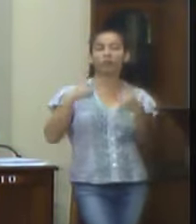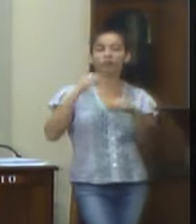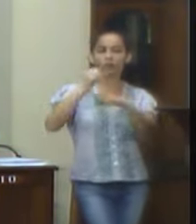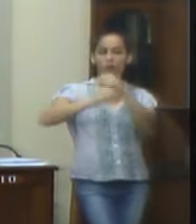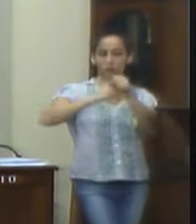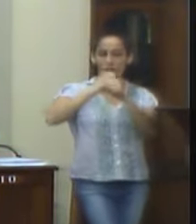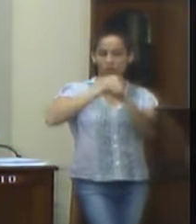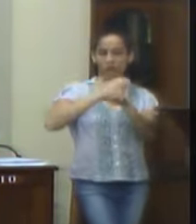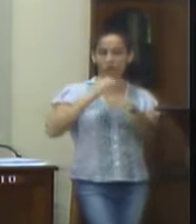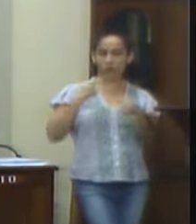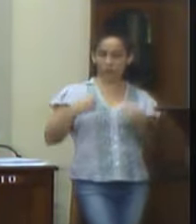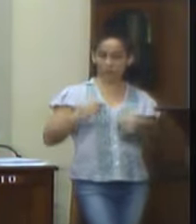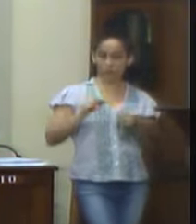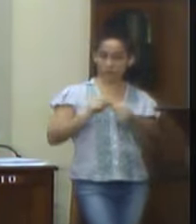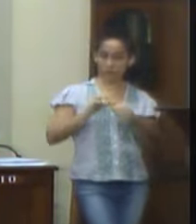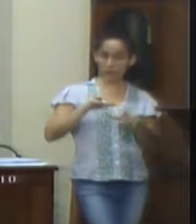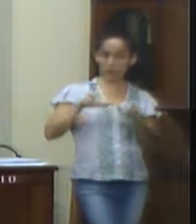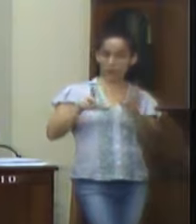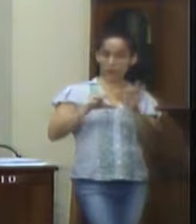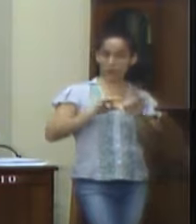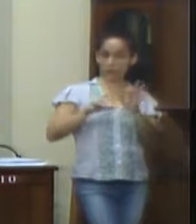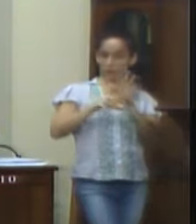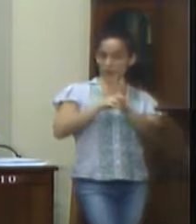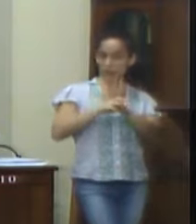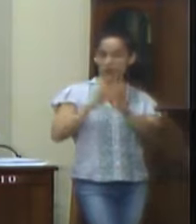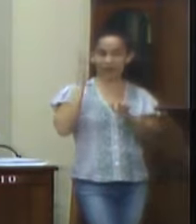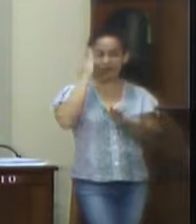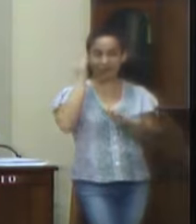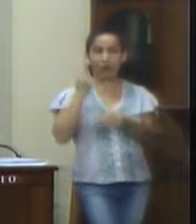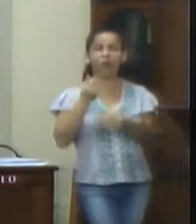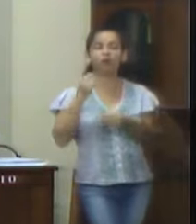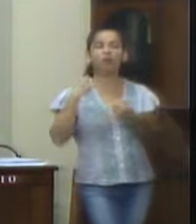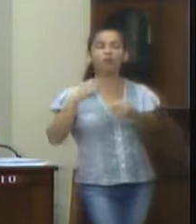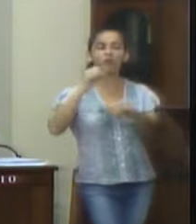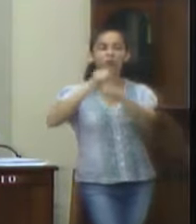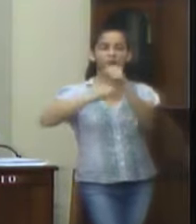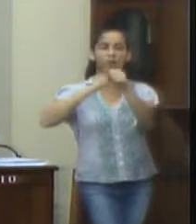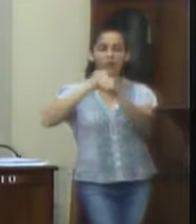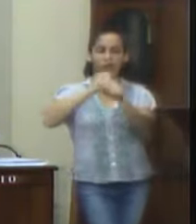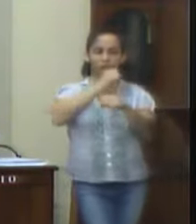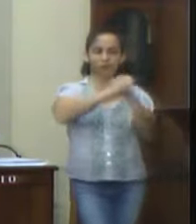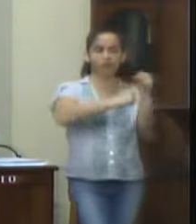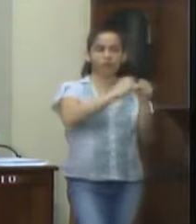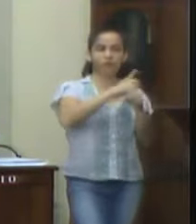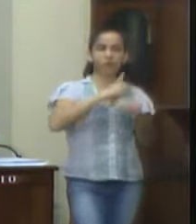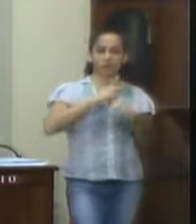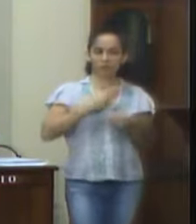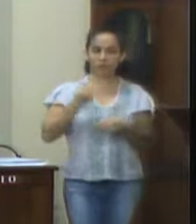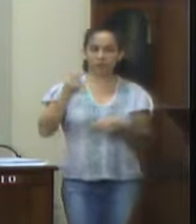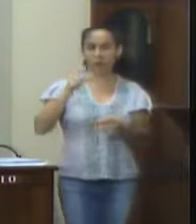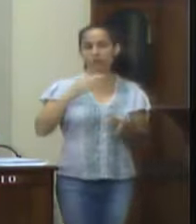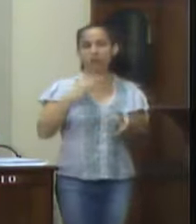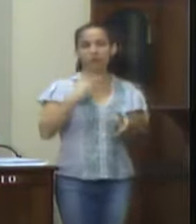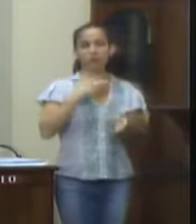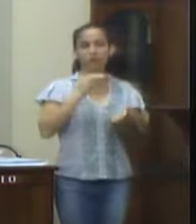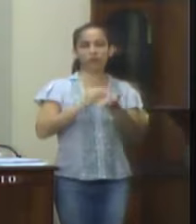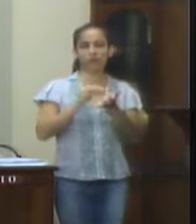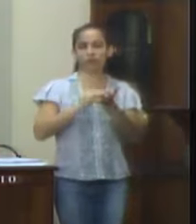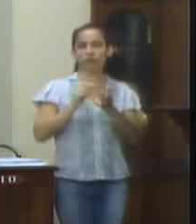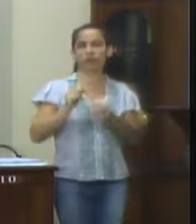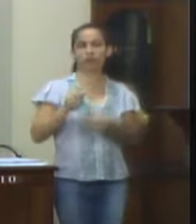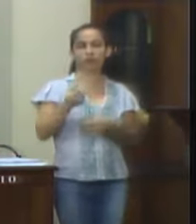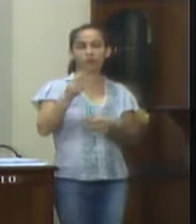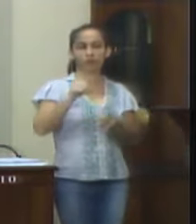5º da Lei Complementar nº 101, Lei de Responsabilidade Fiscal, que determina a compatibilidade entre plano plurianual, lei de diretrizes